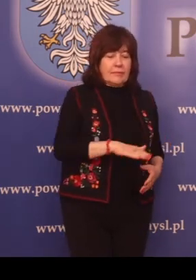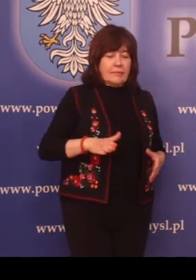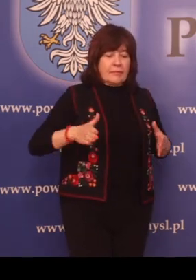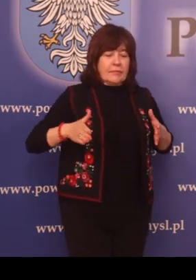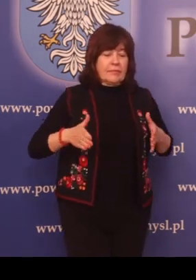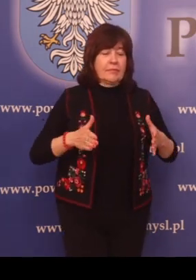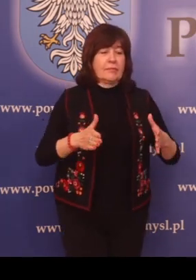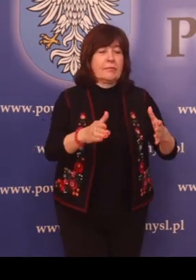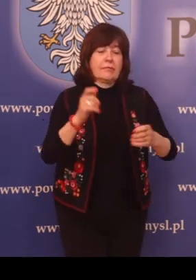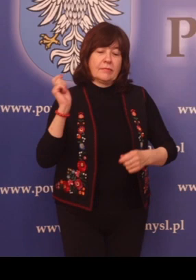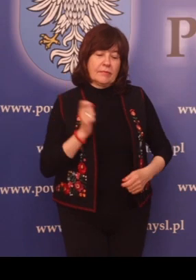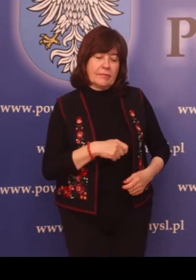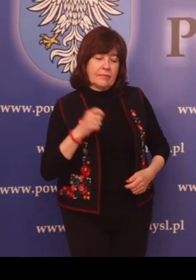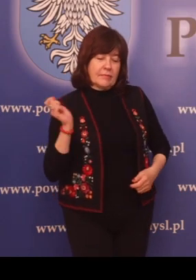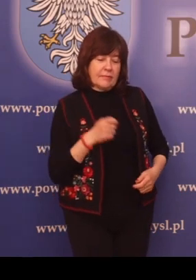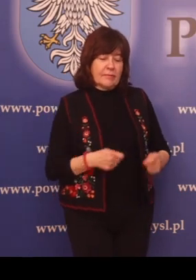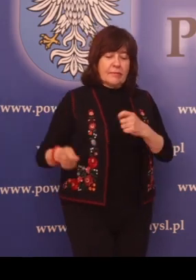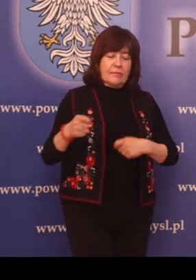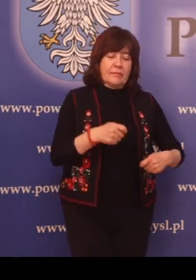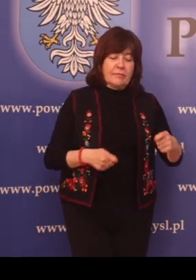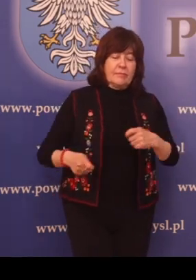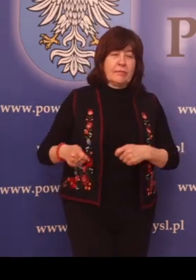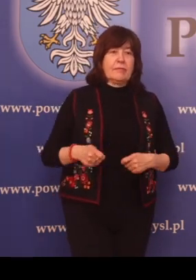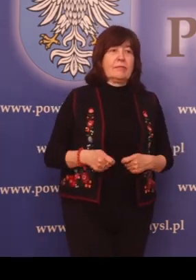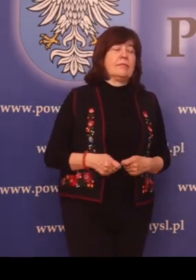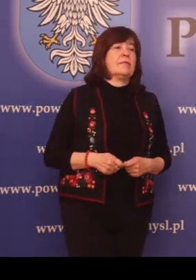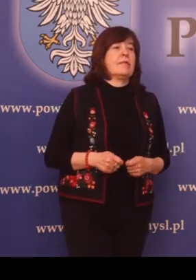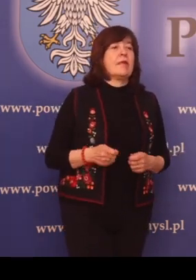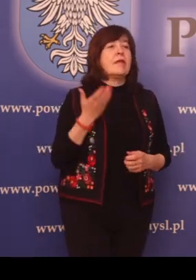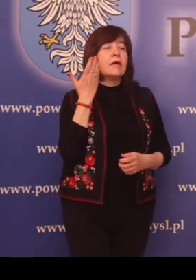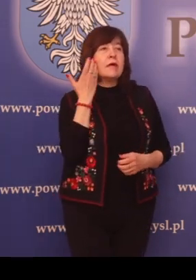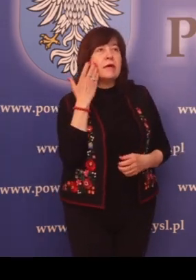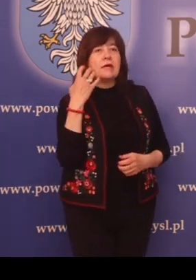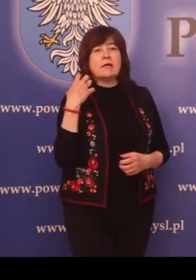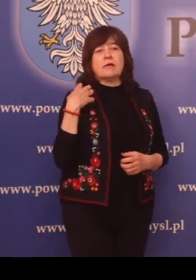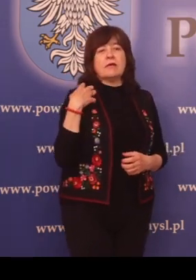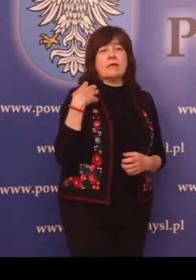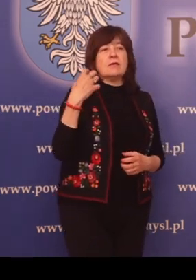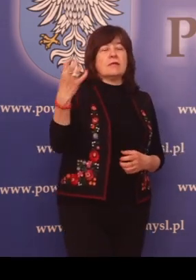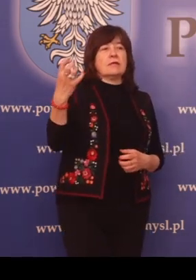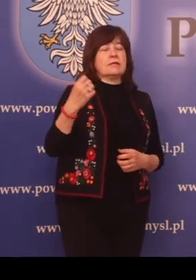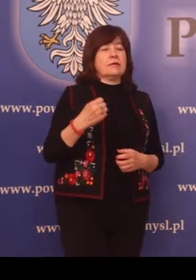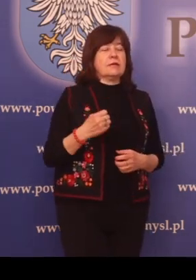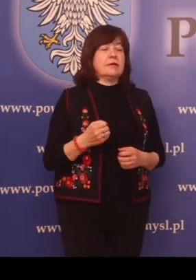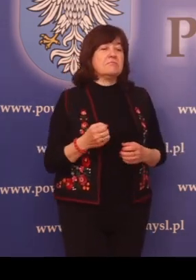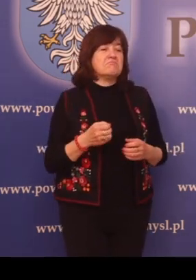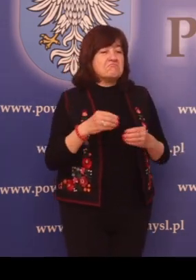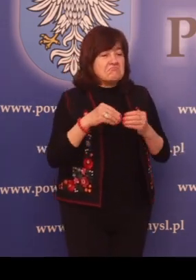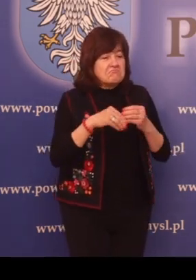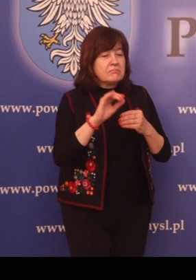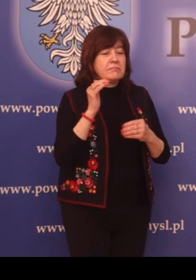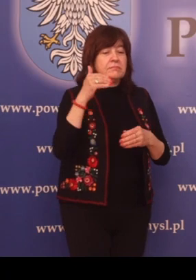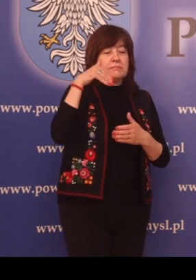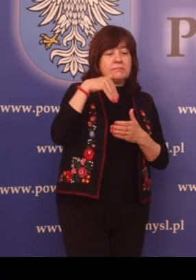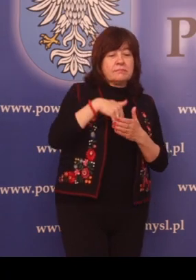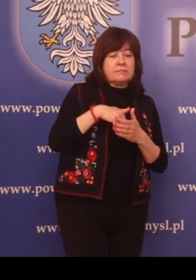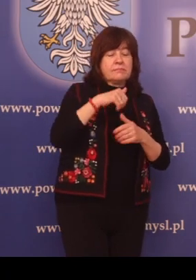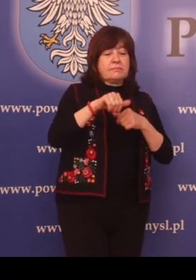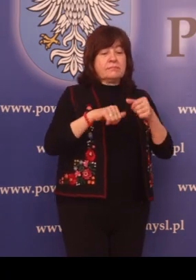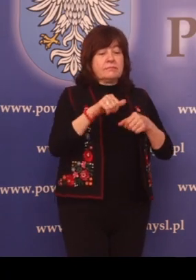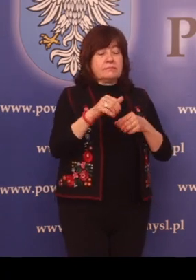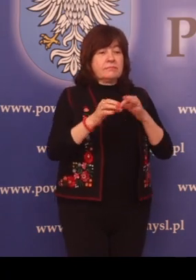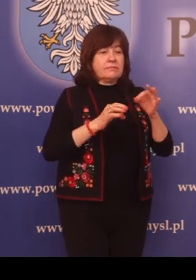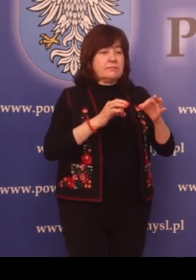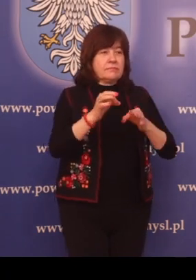handlowych. O przebogatej, burzliwej przeszło tysiącletniej historii